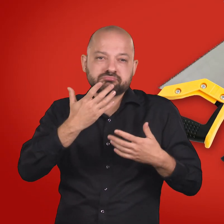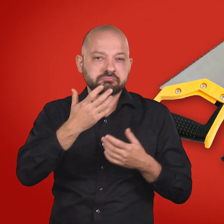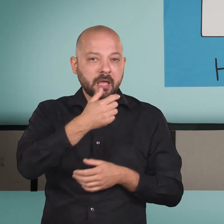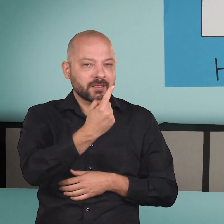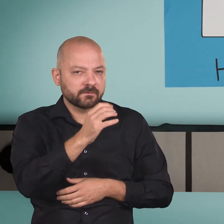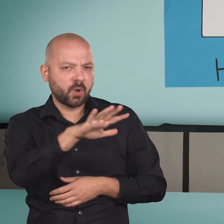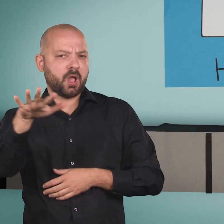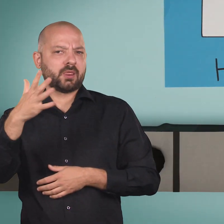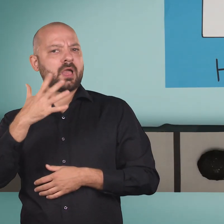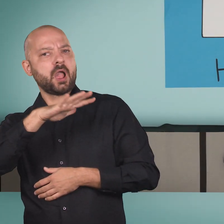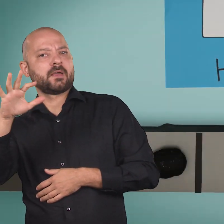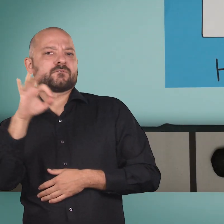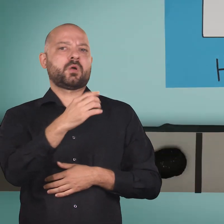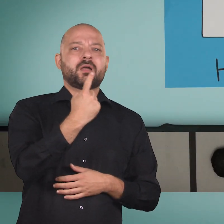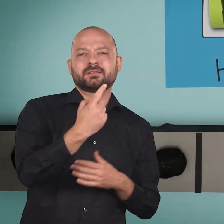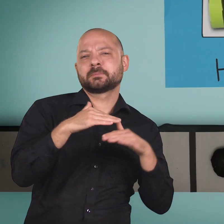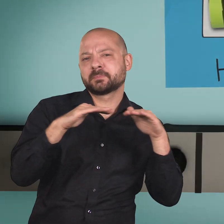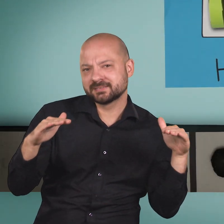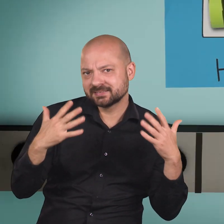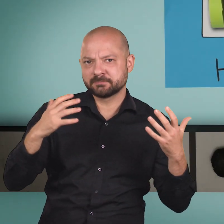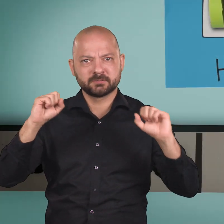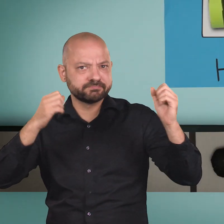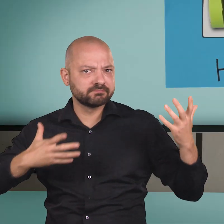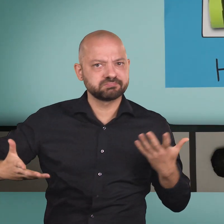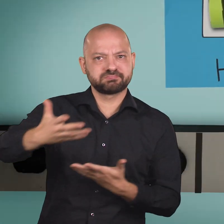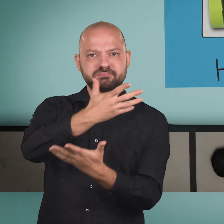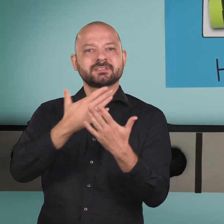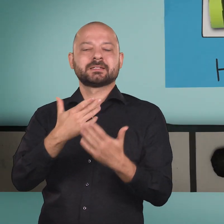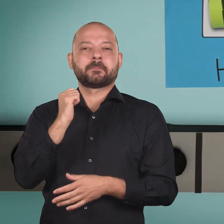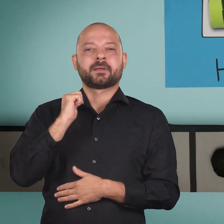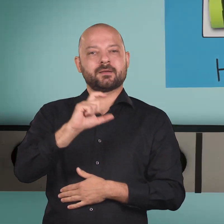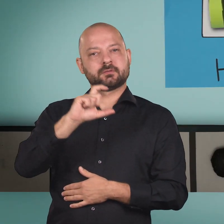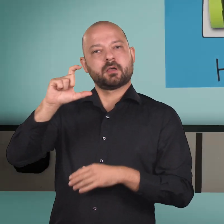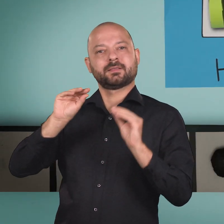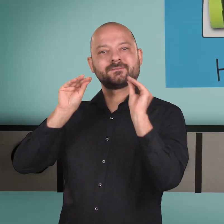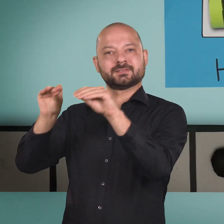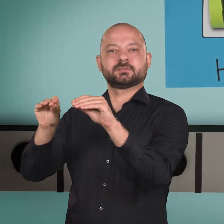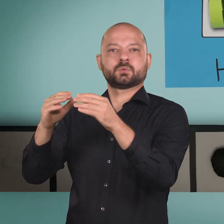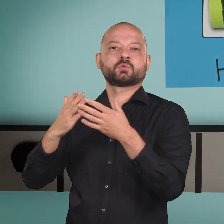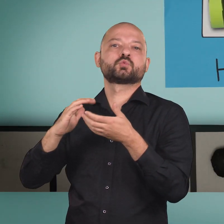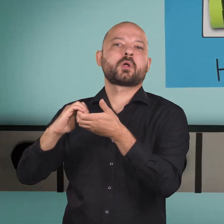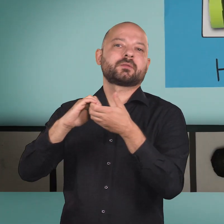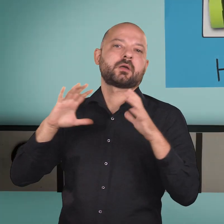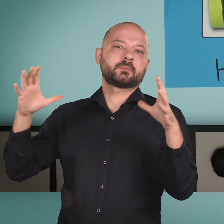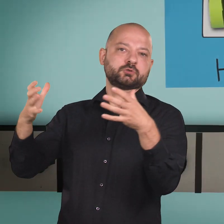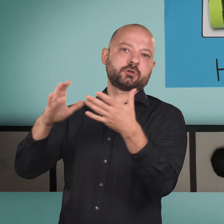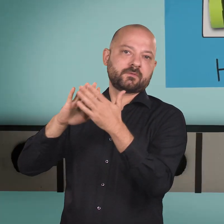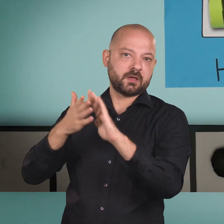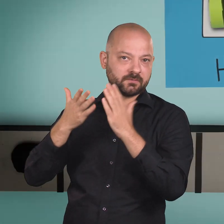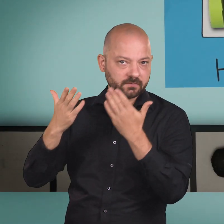Der Beitrag ist eine Investition in die Solidargemeinschaft Handwerk. Viele zahlen einen kleinen Beitrag, der dann in der Summe viel bewirkt.